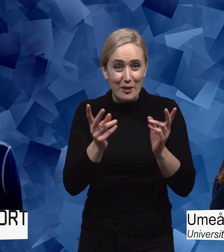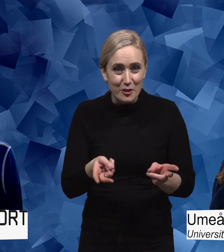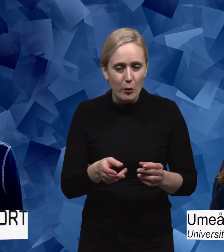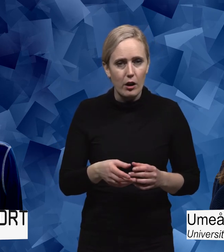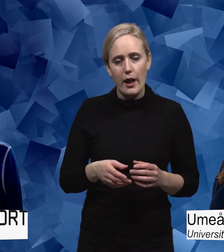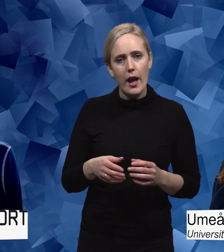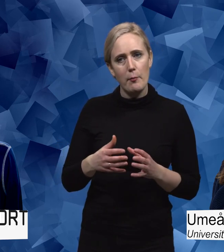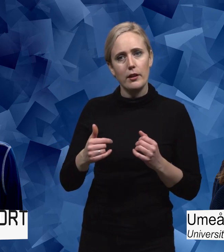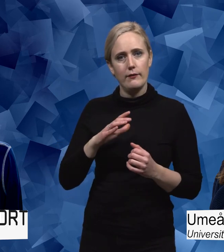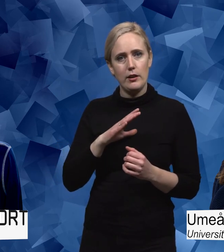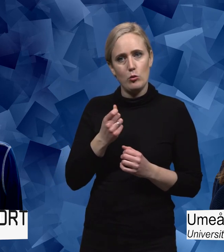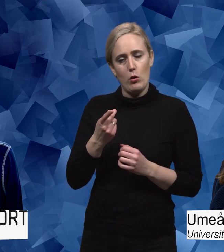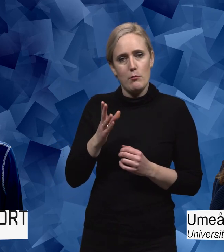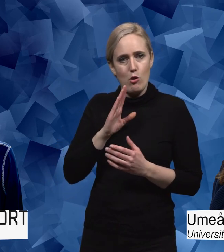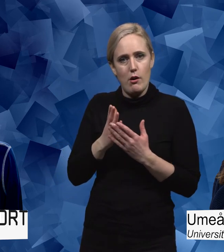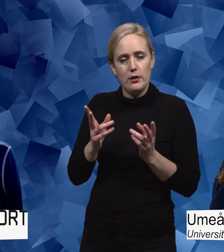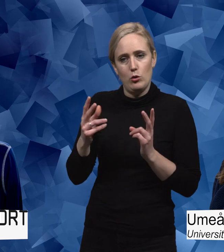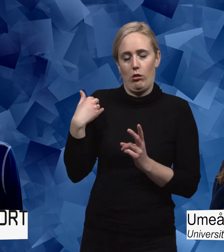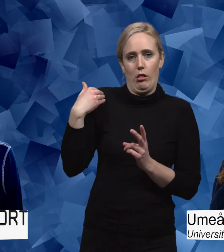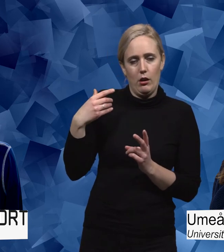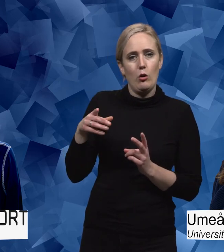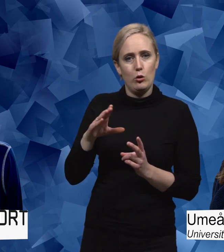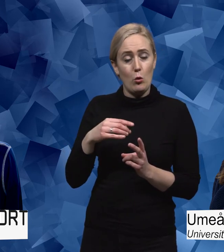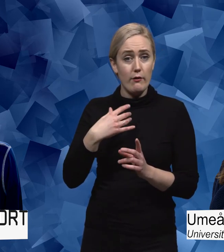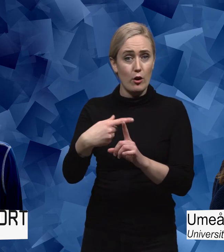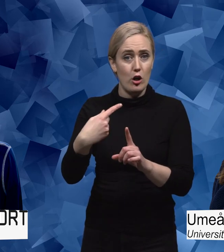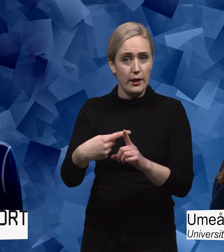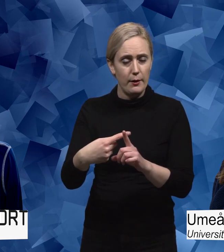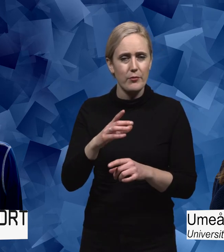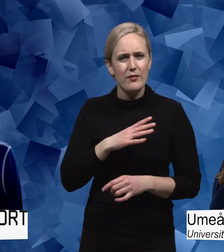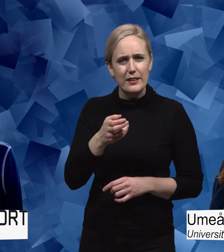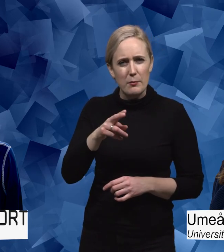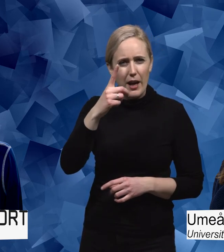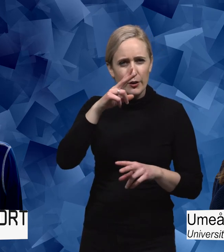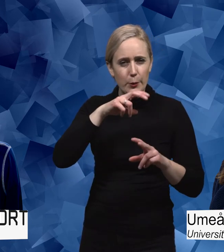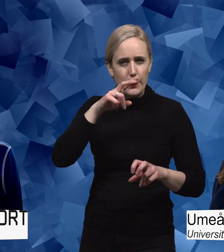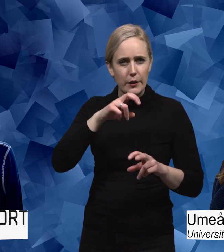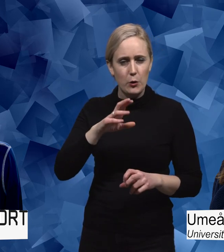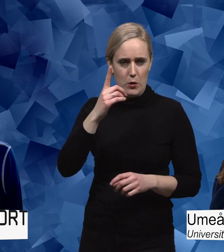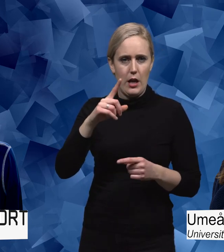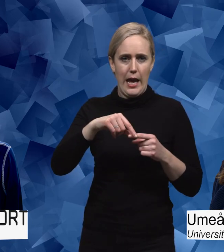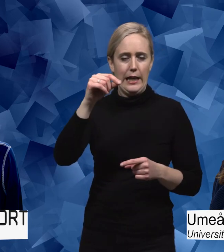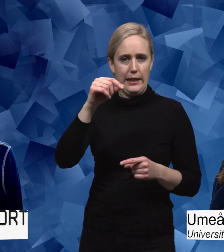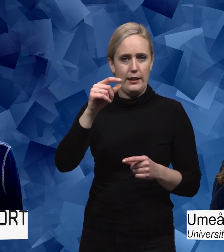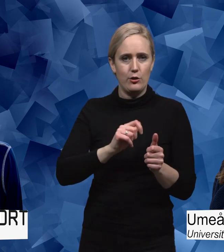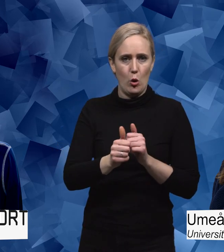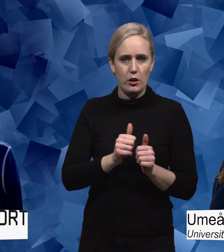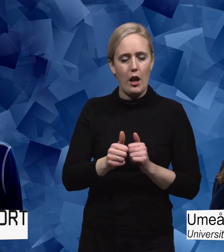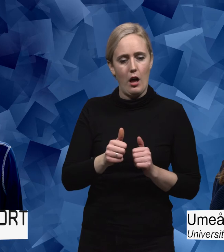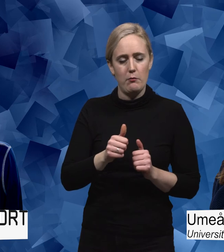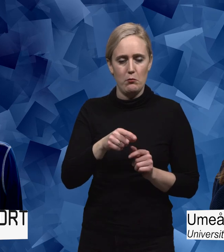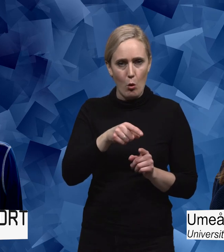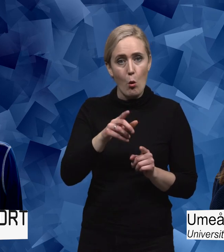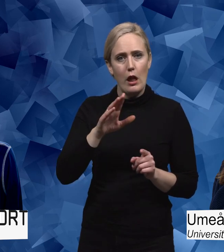att också kunna se fördelar. Det fanns också exempel när jag gjorde den här mediastudien där en elitidrottare var noga med att berätta att hon var